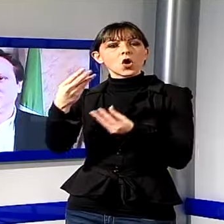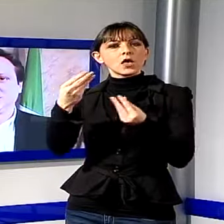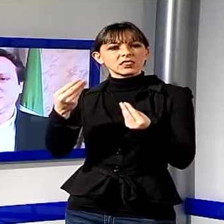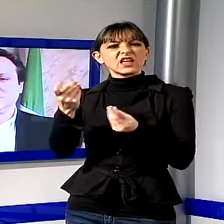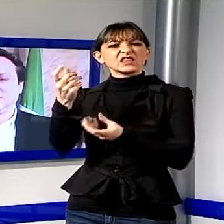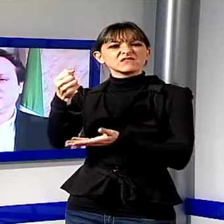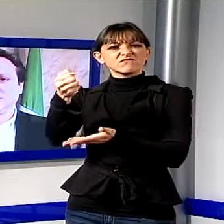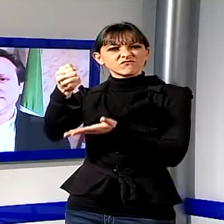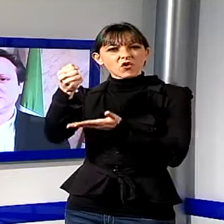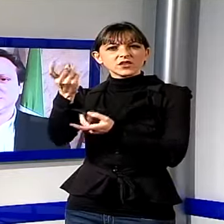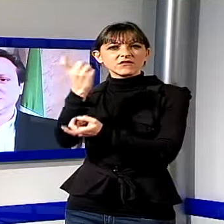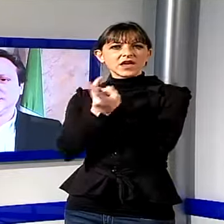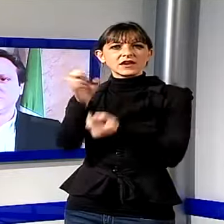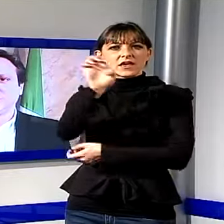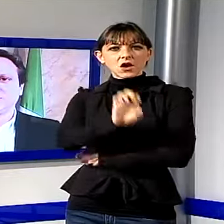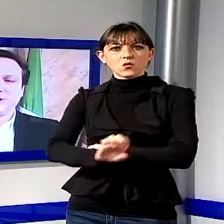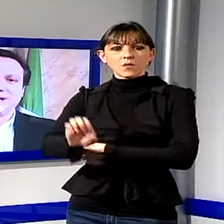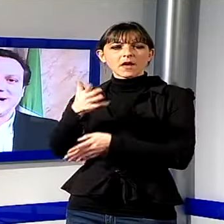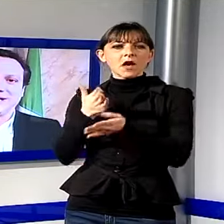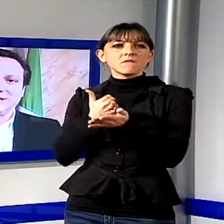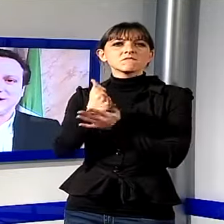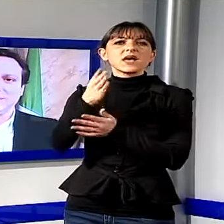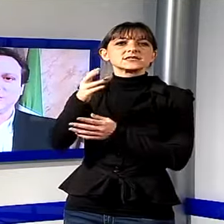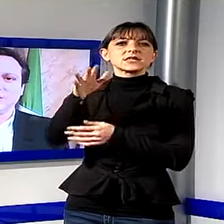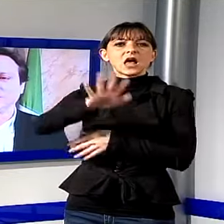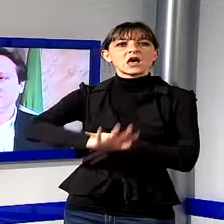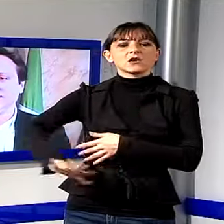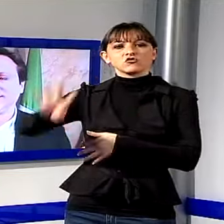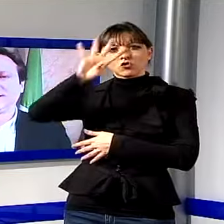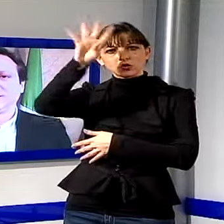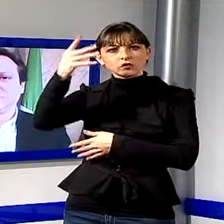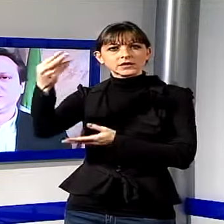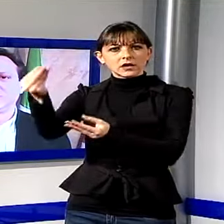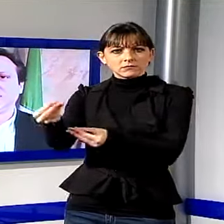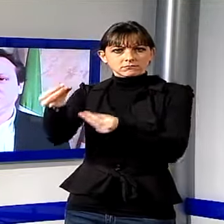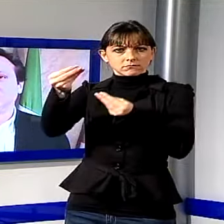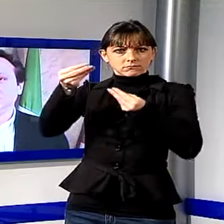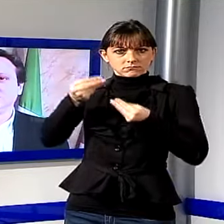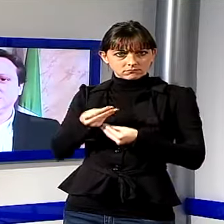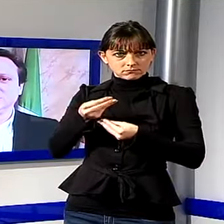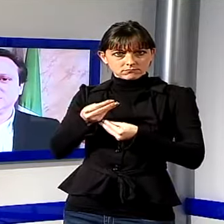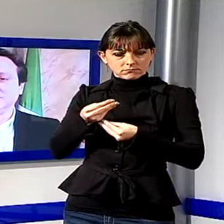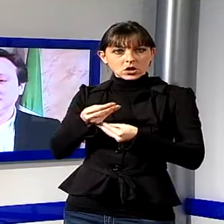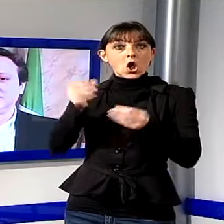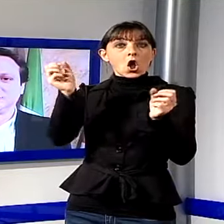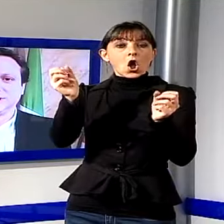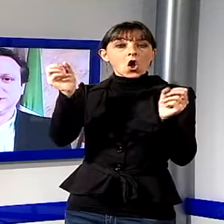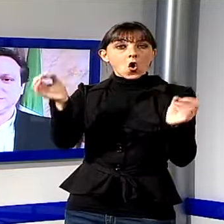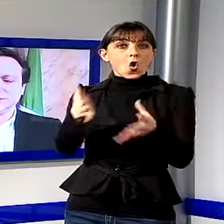attraverso la regione e poi il GAL. Abbiamo colto questa opportunità in un momento di crisi come questo.